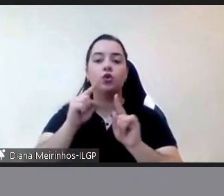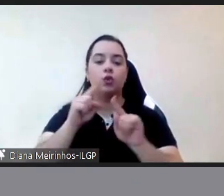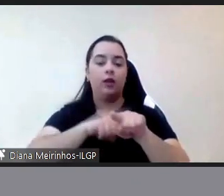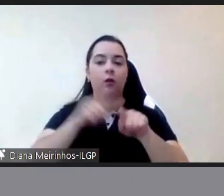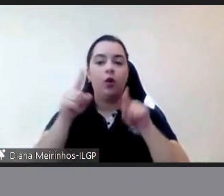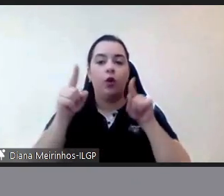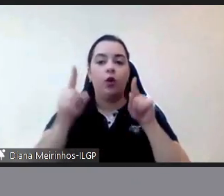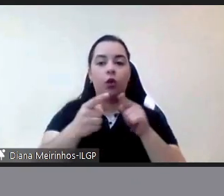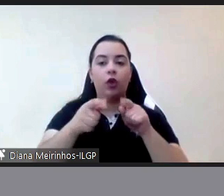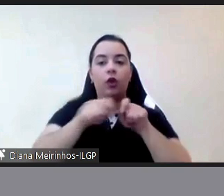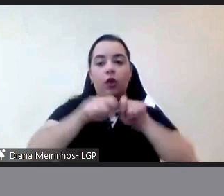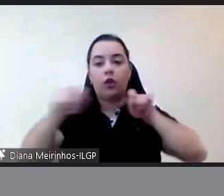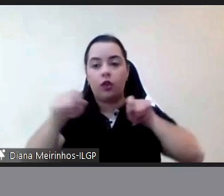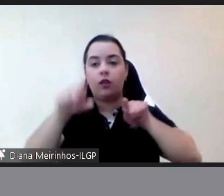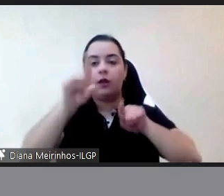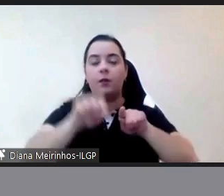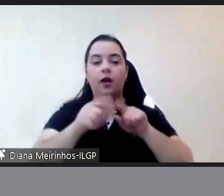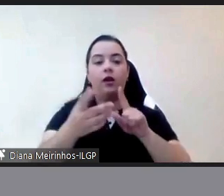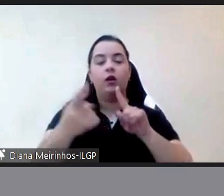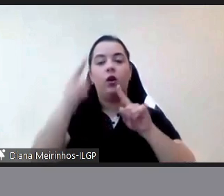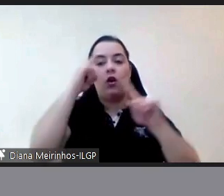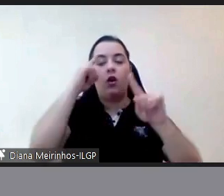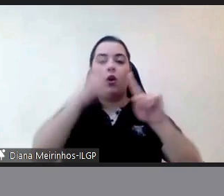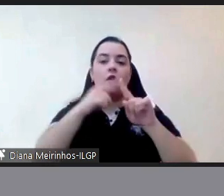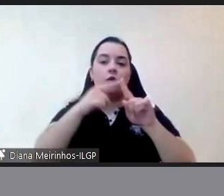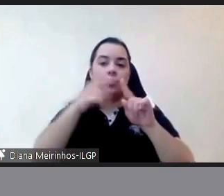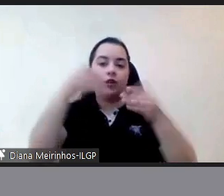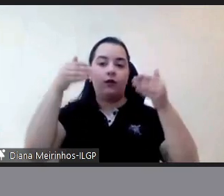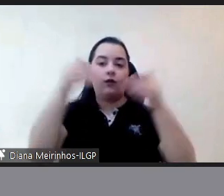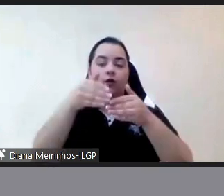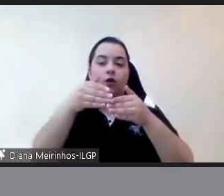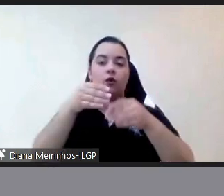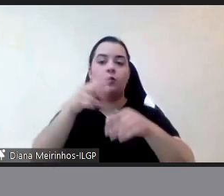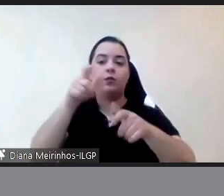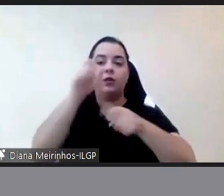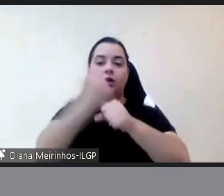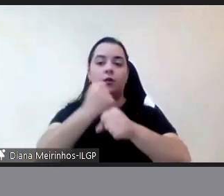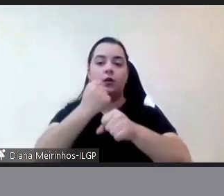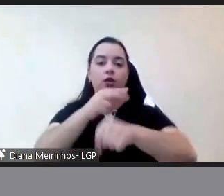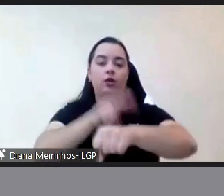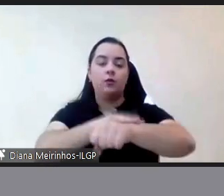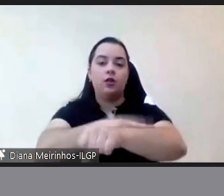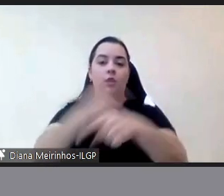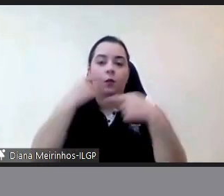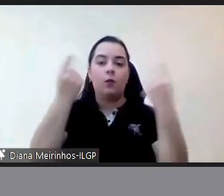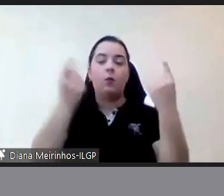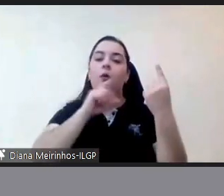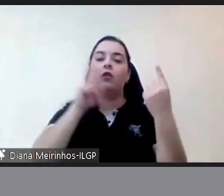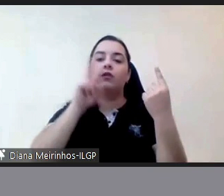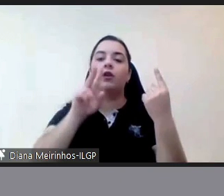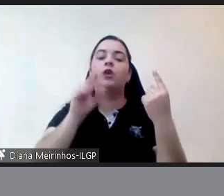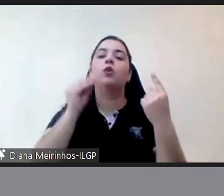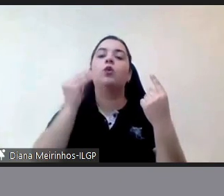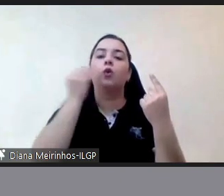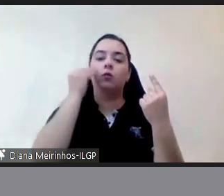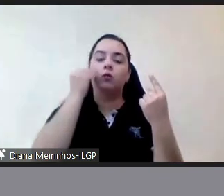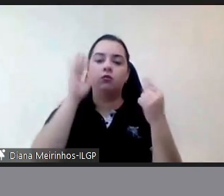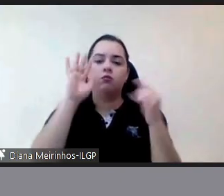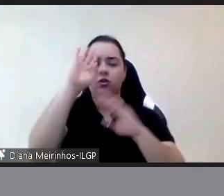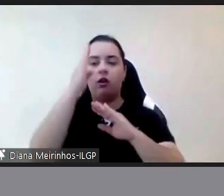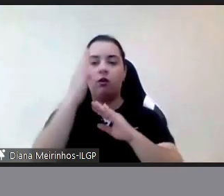trabalhadores da administração pública conheça a nossa oferta formativa seguindo a ligação que iremos colocar no chat